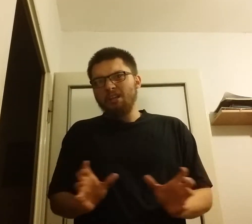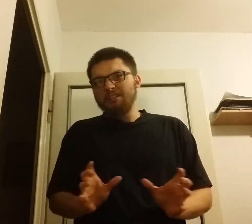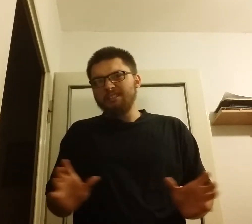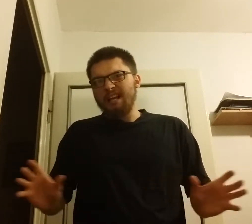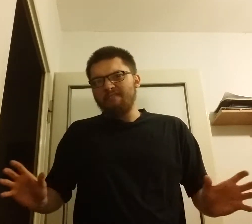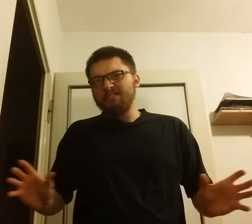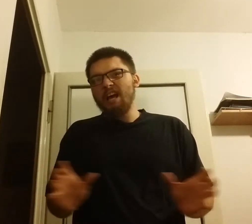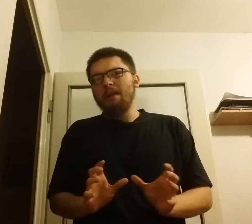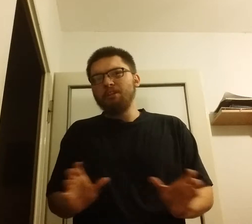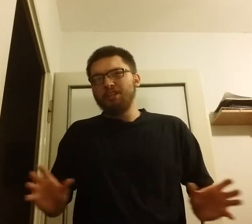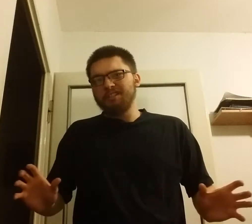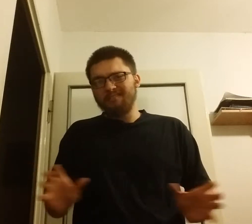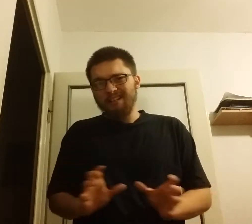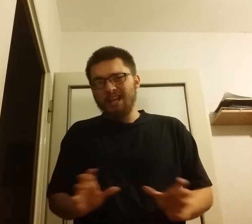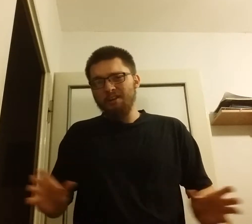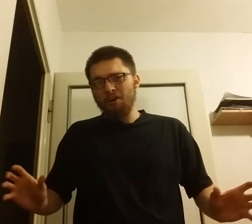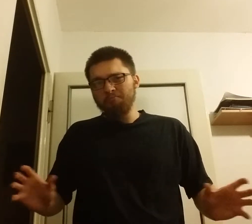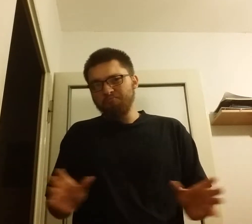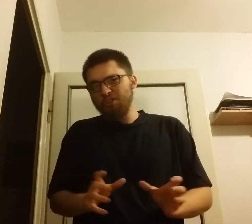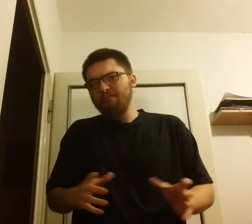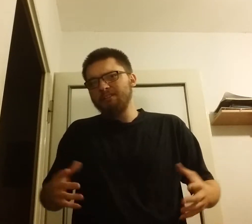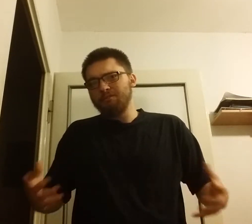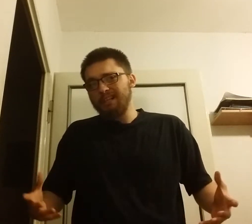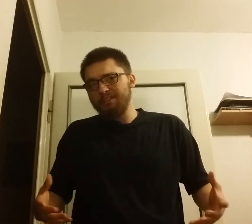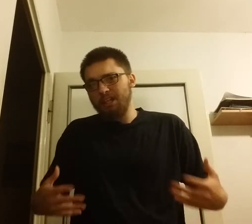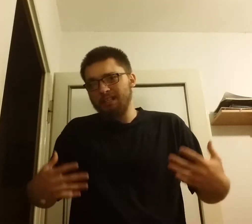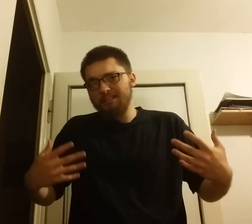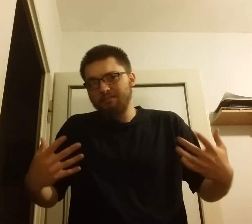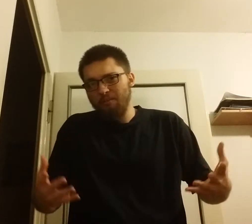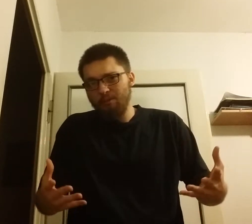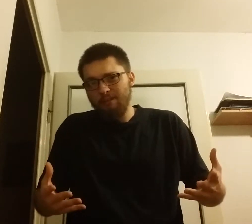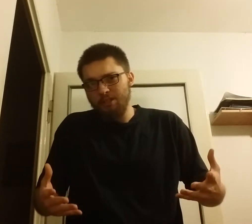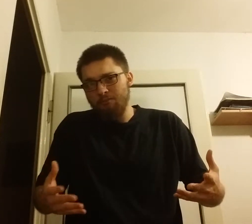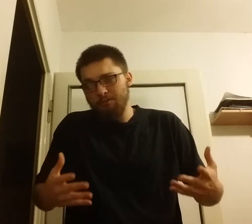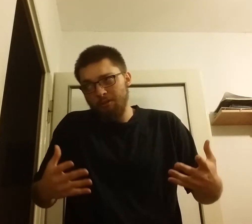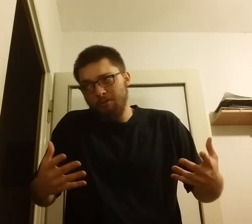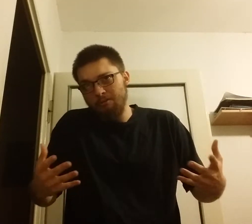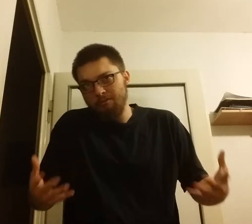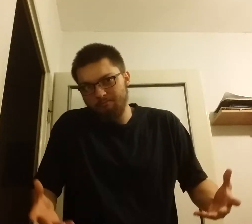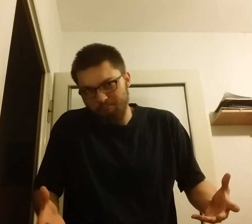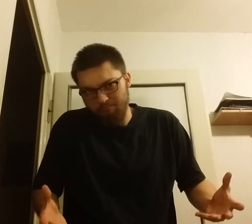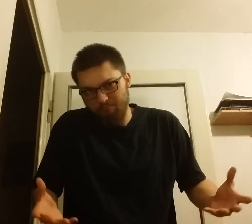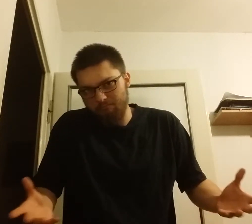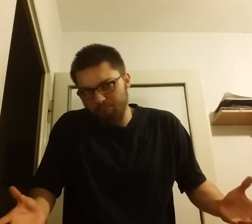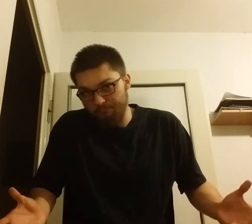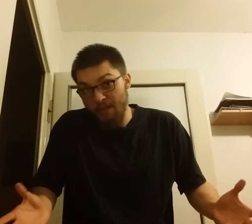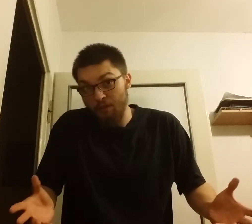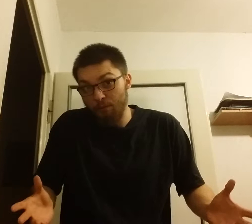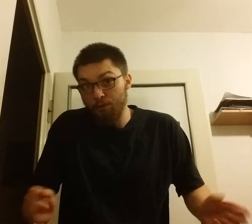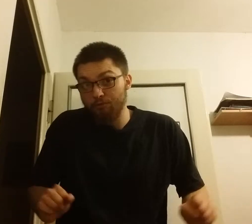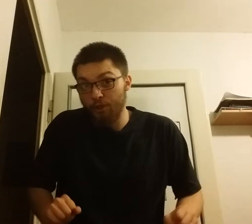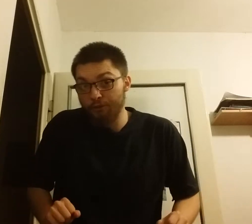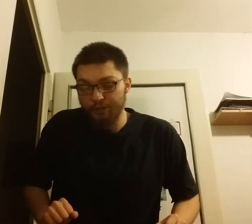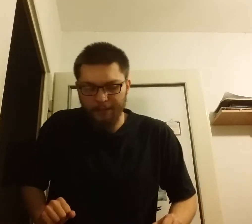wzajemnie się zwalczają, co w rezultacie doprowadziło do wiadomo do czego.